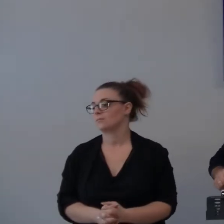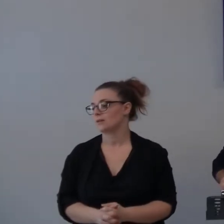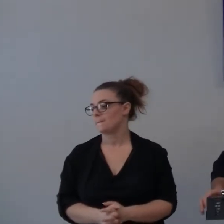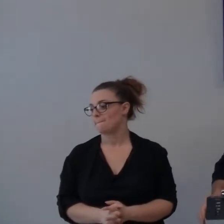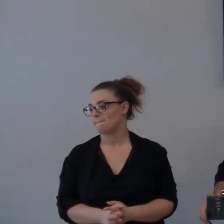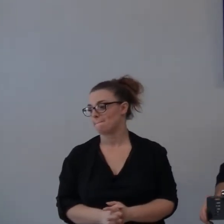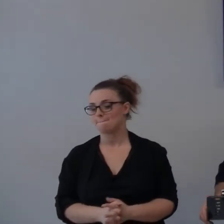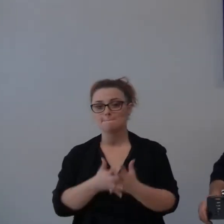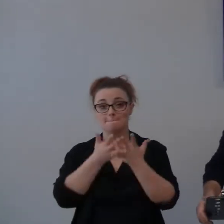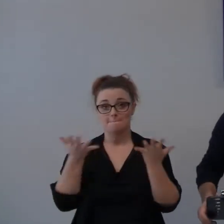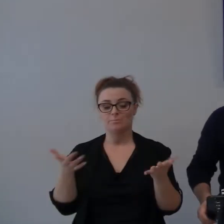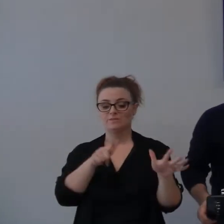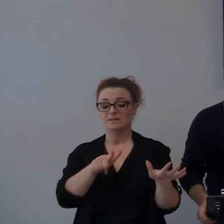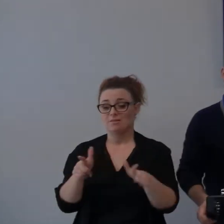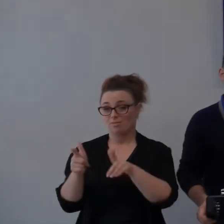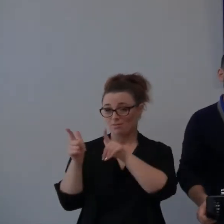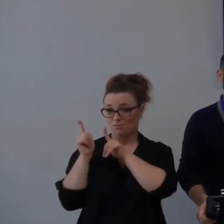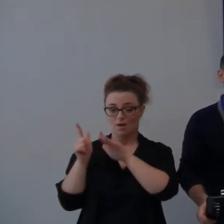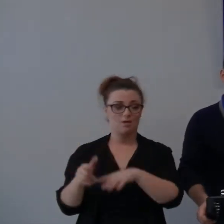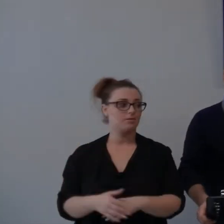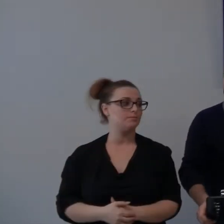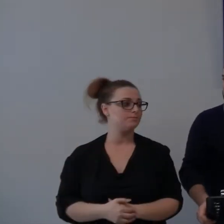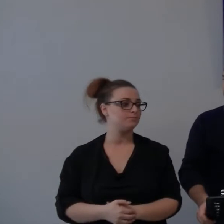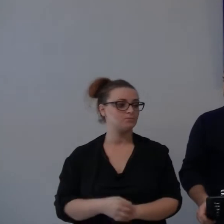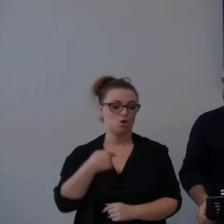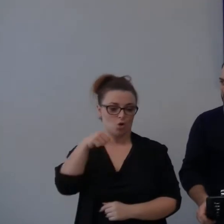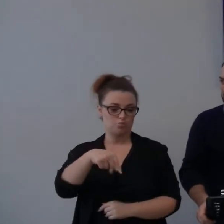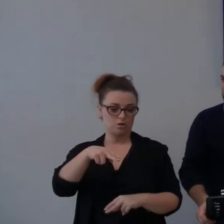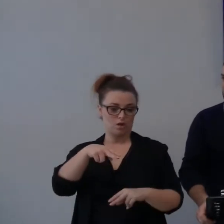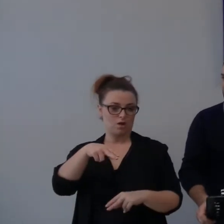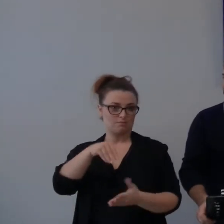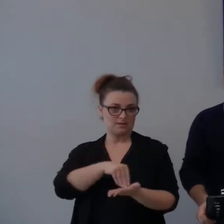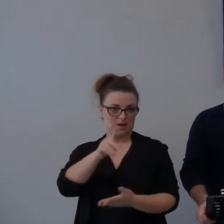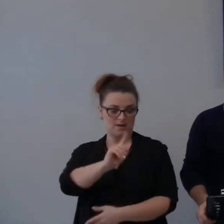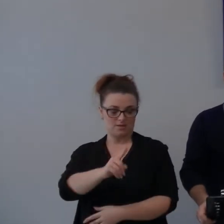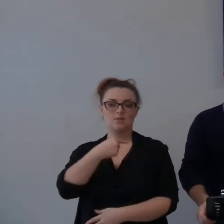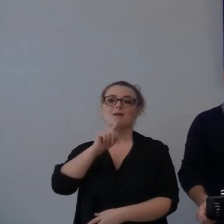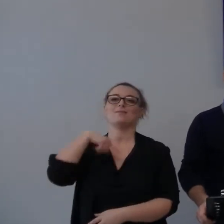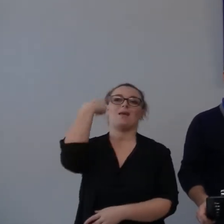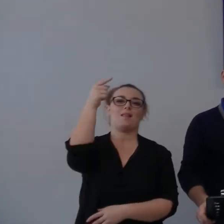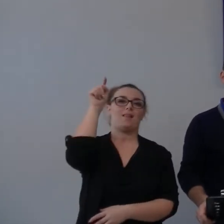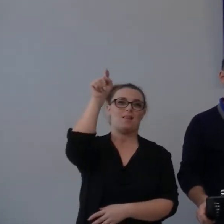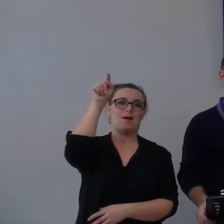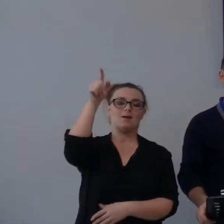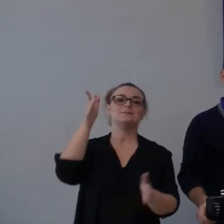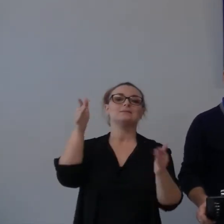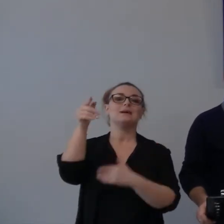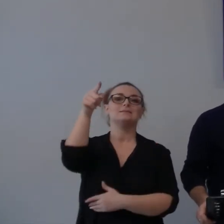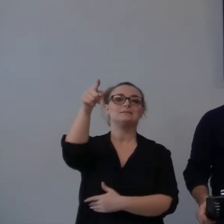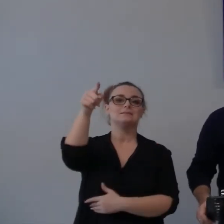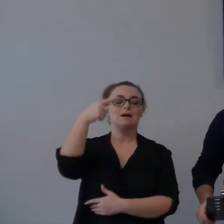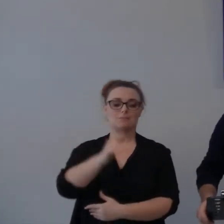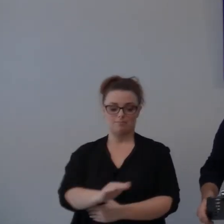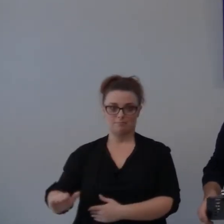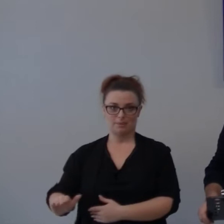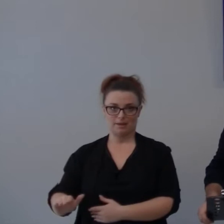la settimana scorsa non ero qui ma ero là con i bambini, quindi ho ascoltato la predicazione